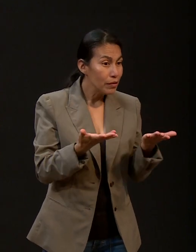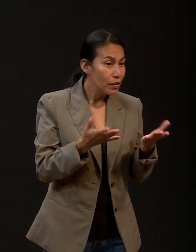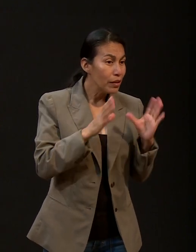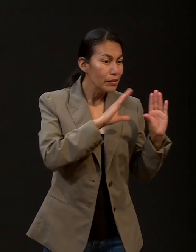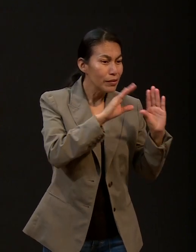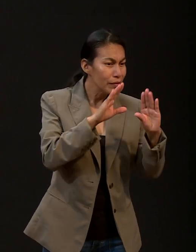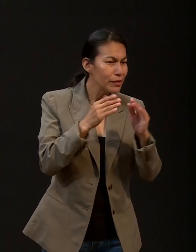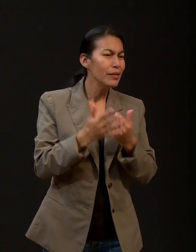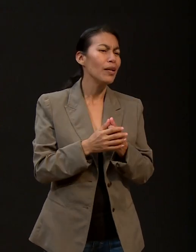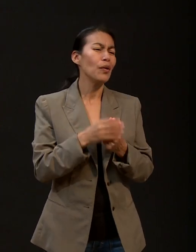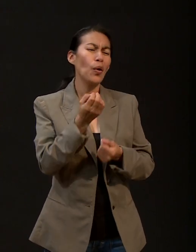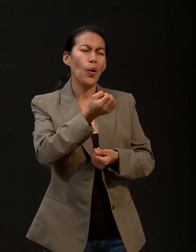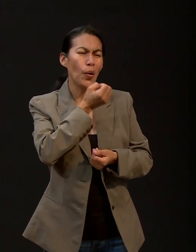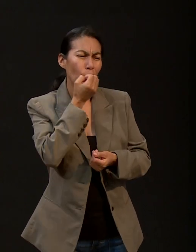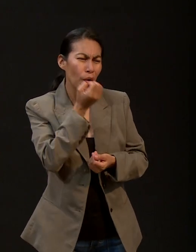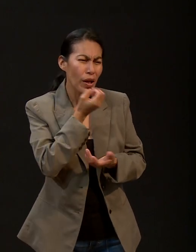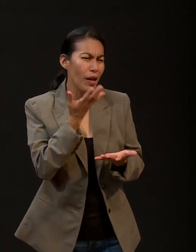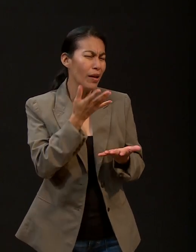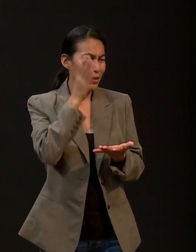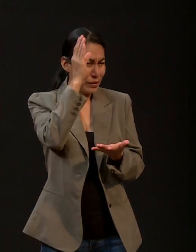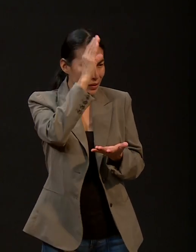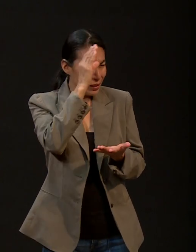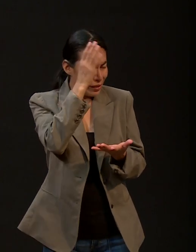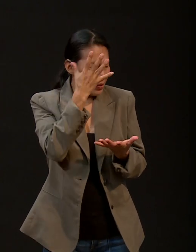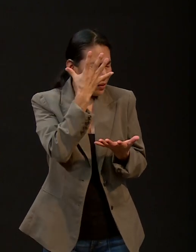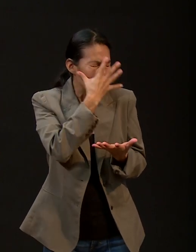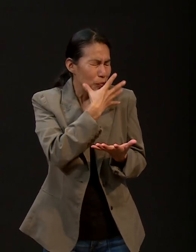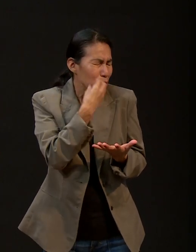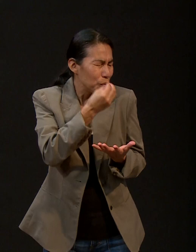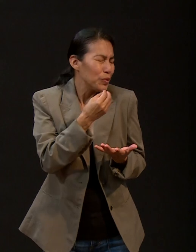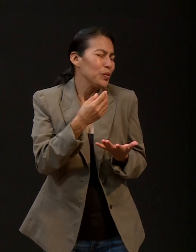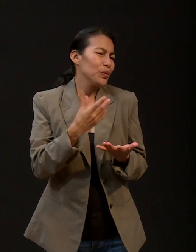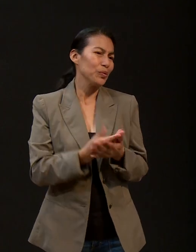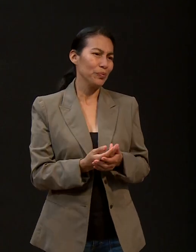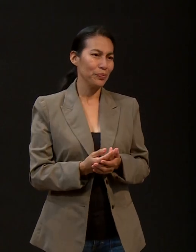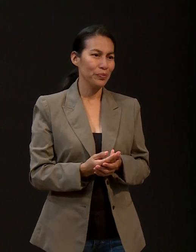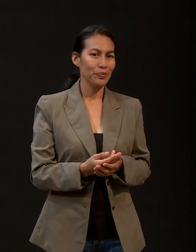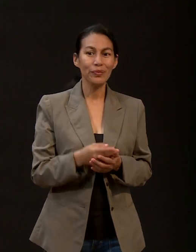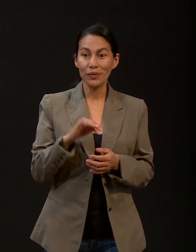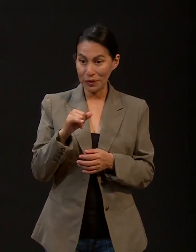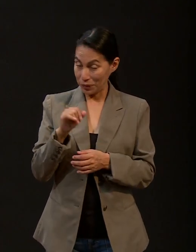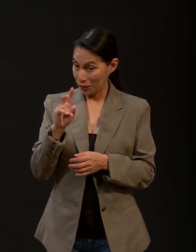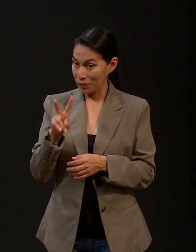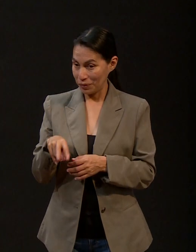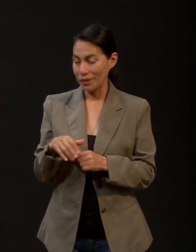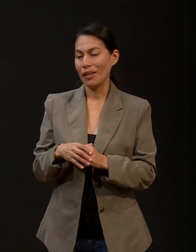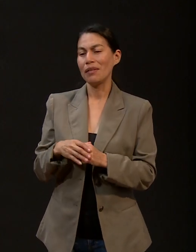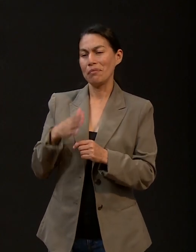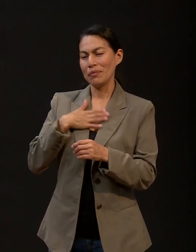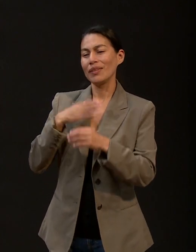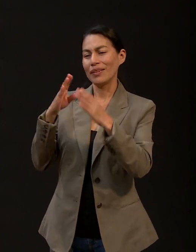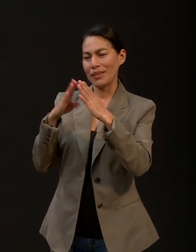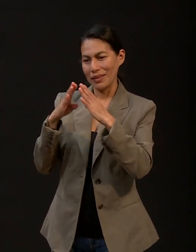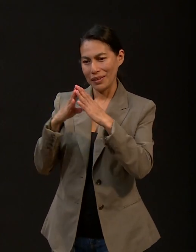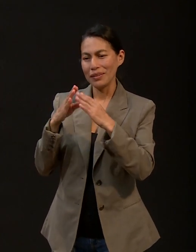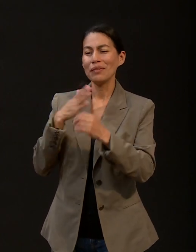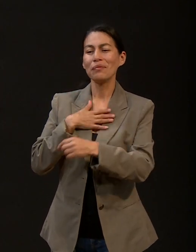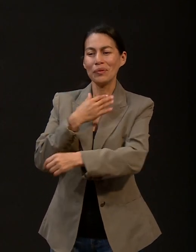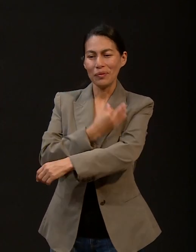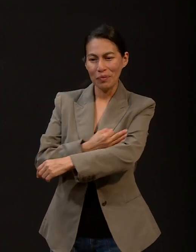aprender el arte y la ciencia de la oración. Sí, sí, sí, definitivamente en casa. En casa es